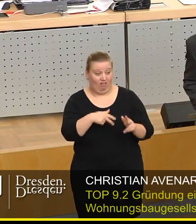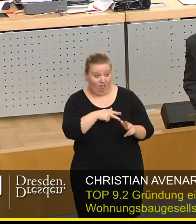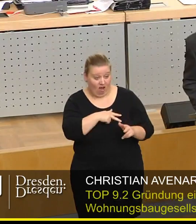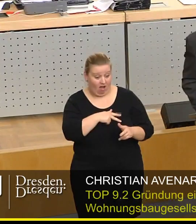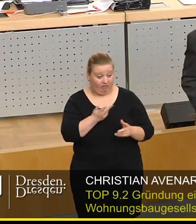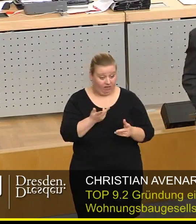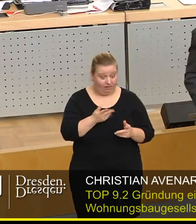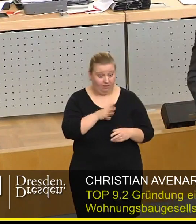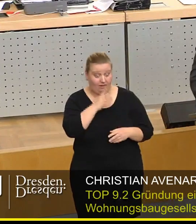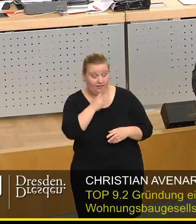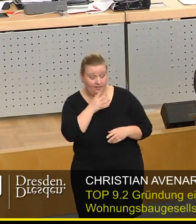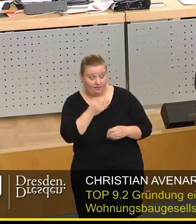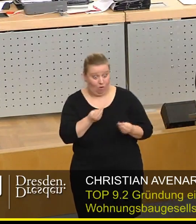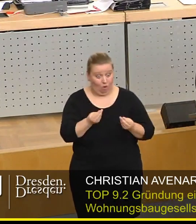Feuer.